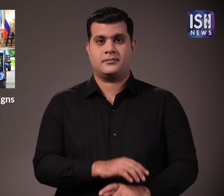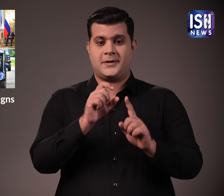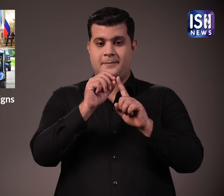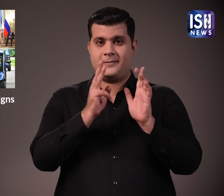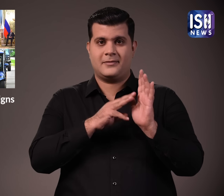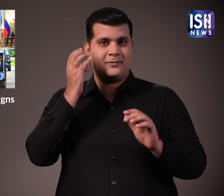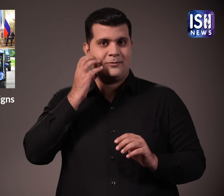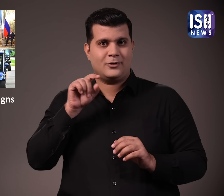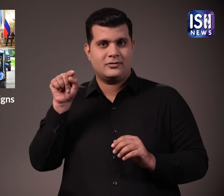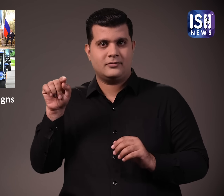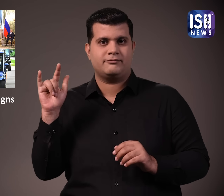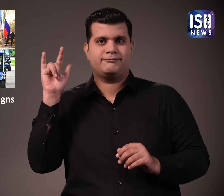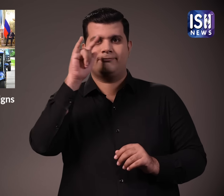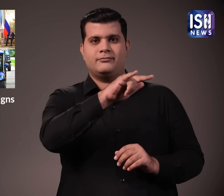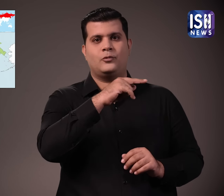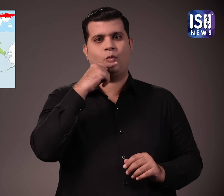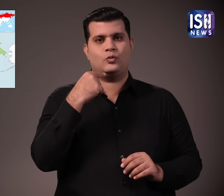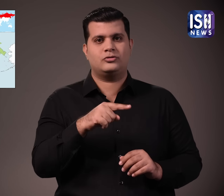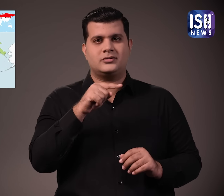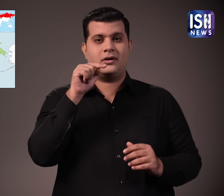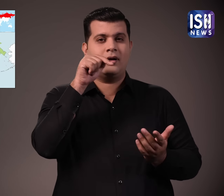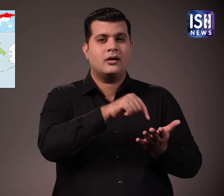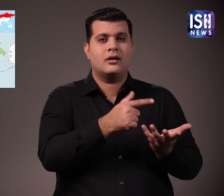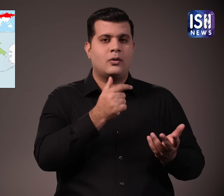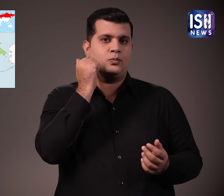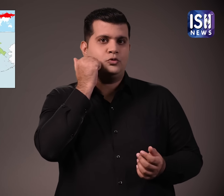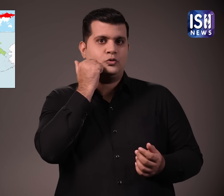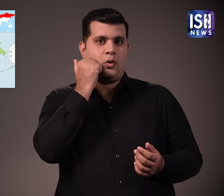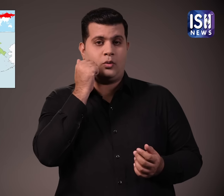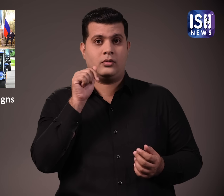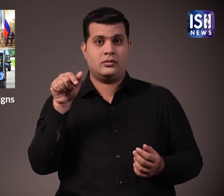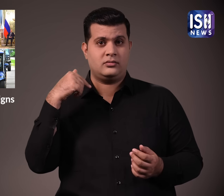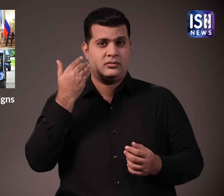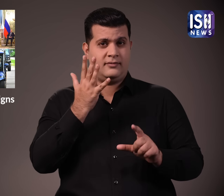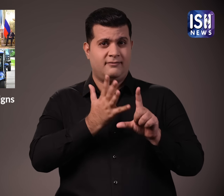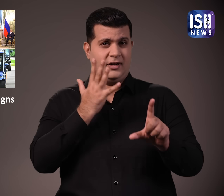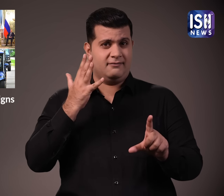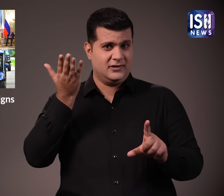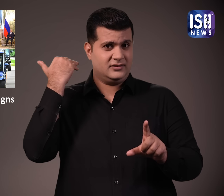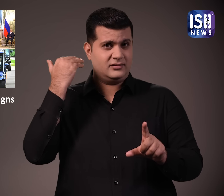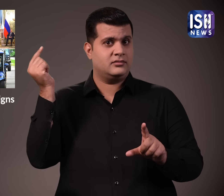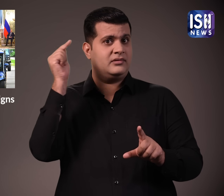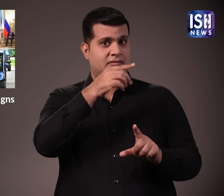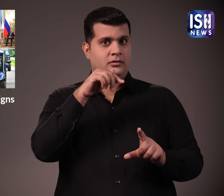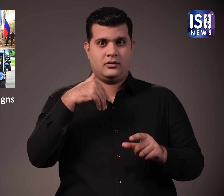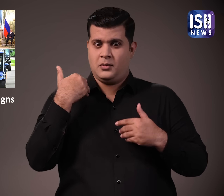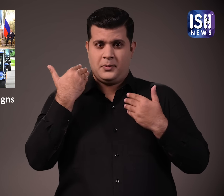प्रधानमंत्री नरेंद्र मोदी ने रूस के मोस्को की यात्रा की पाँच वर्षों में ये उनकी पहली